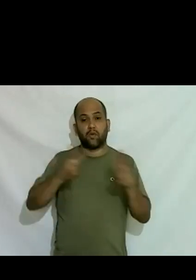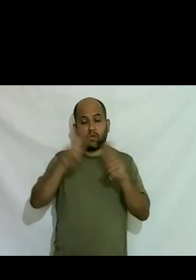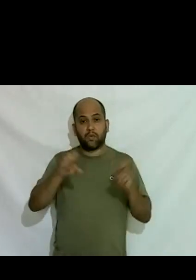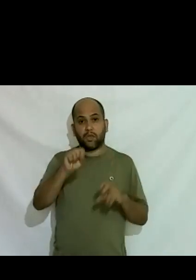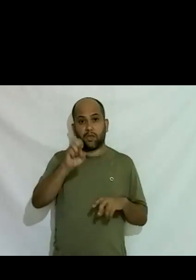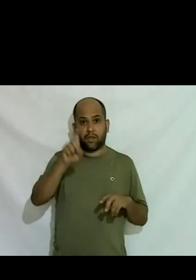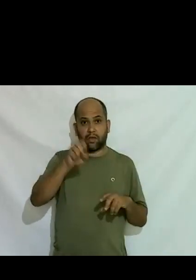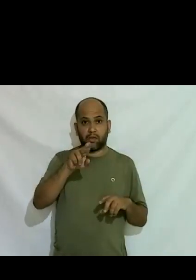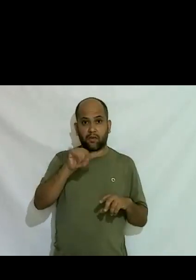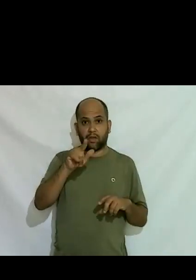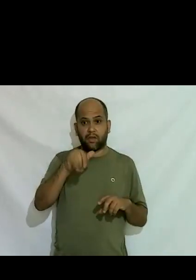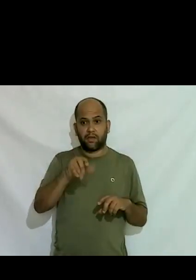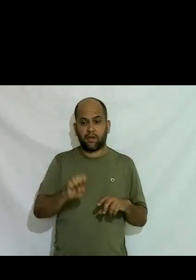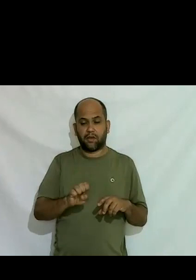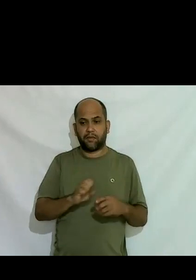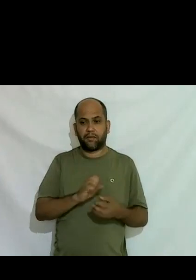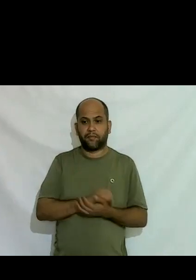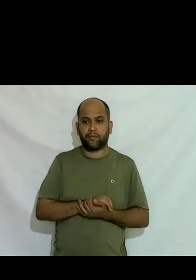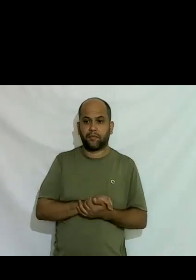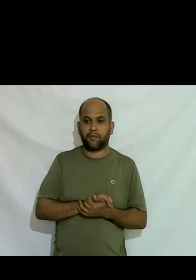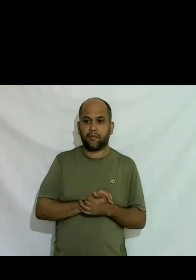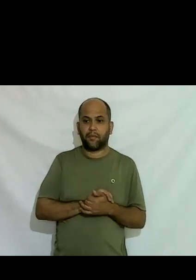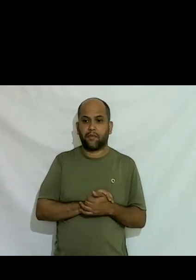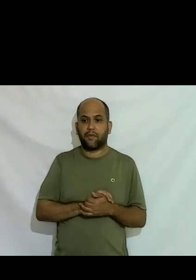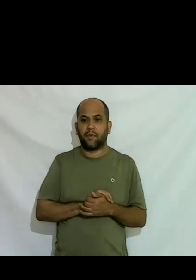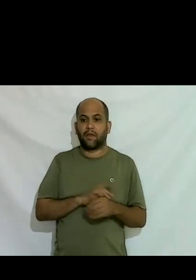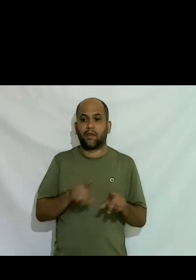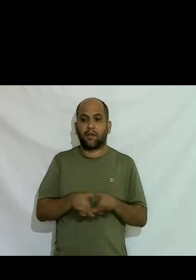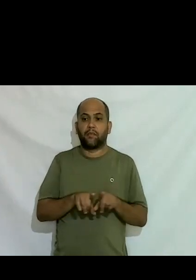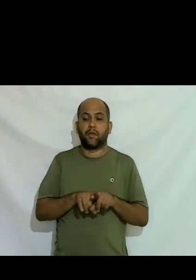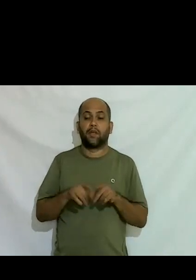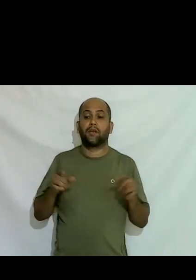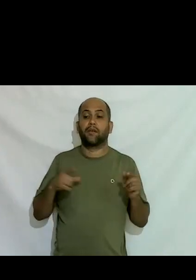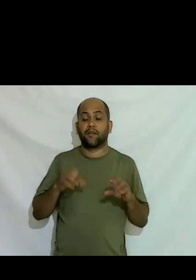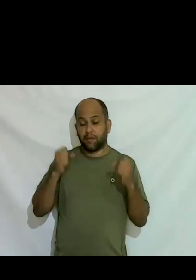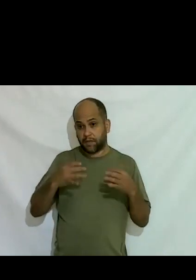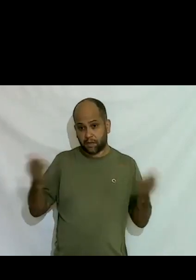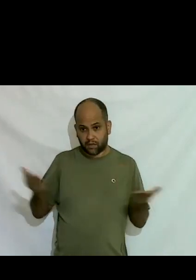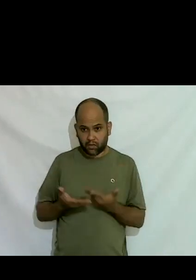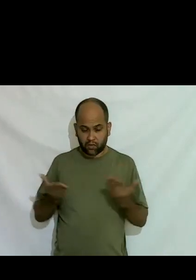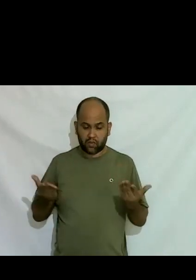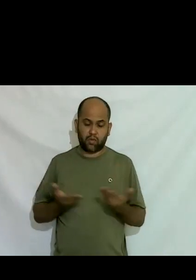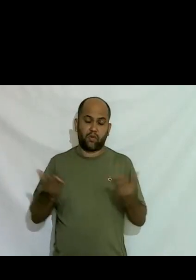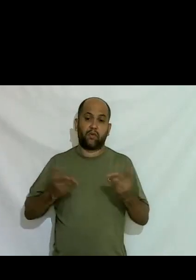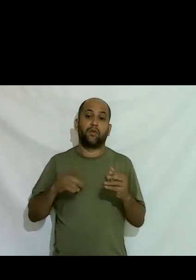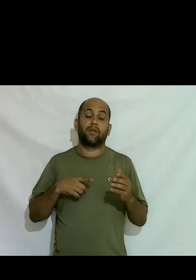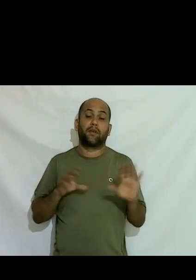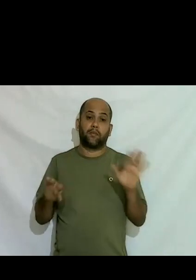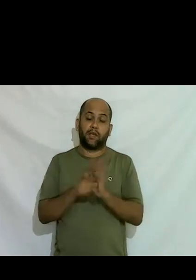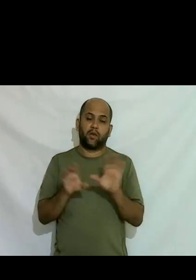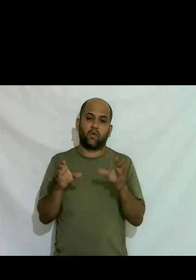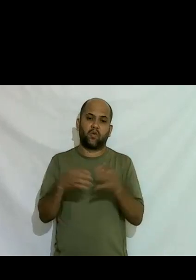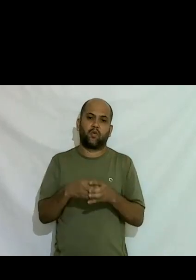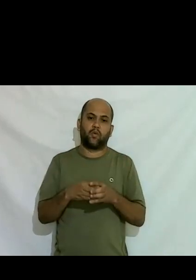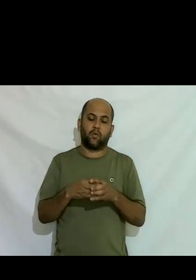gênero é ao ponto de hoje fazer parte de ter um assento no comitê de gêneros sexuais dessa associação que eu